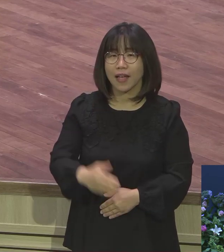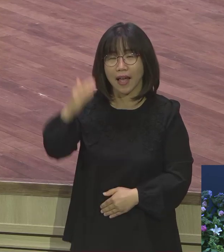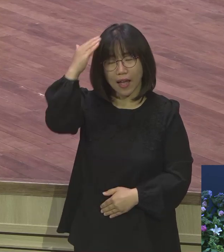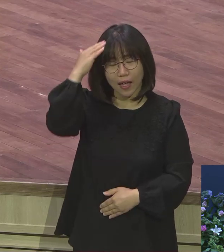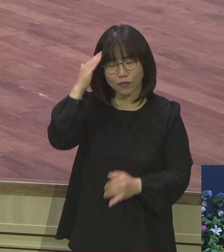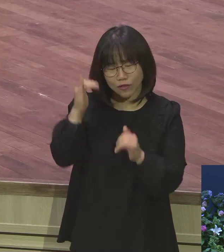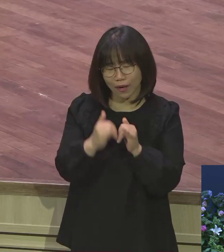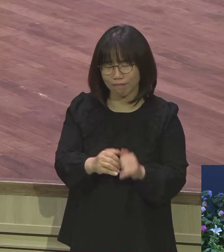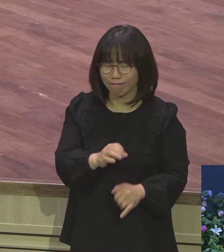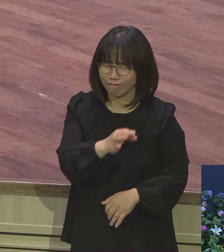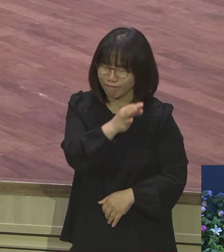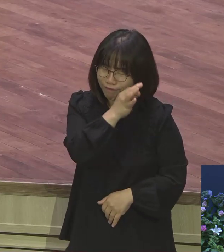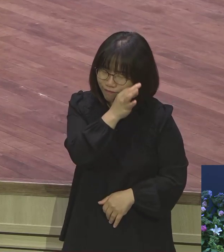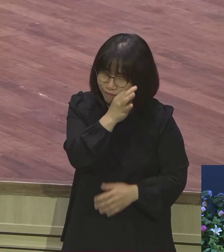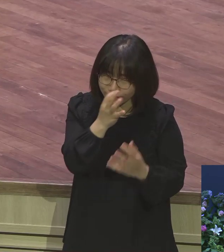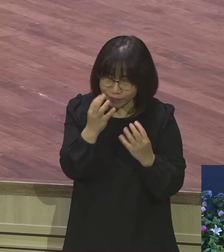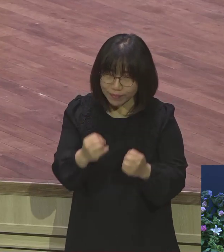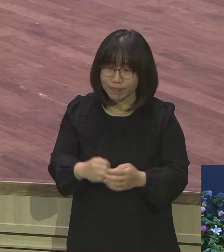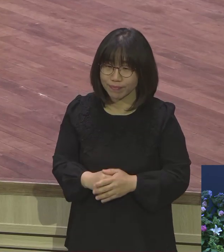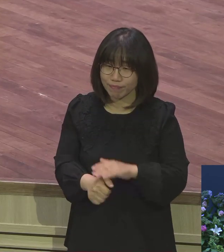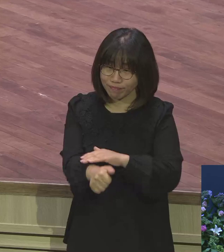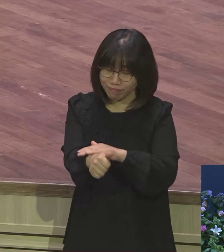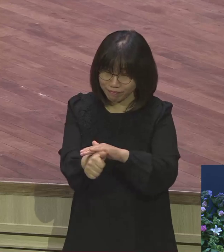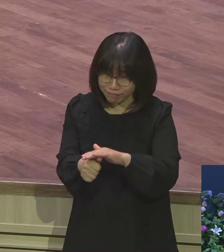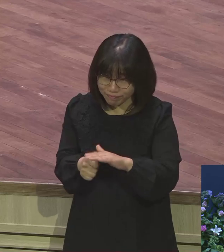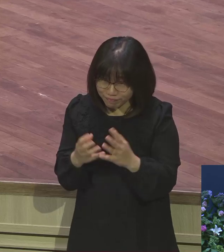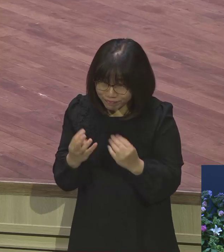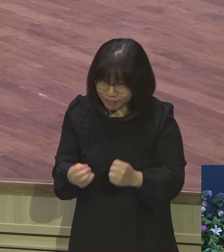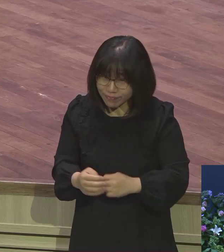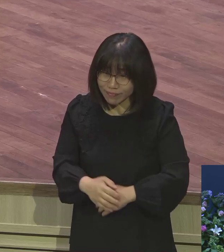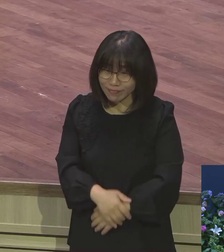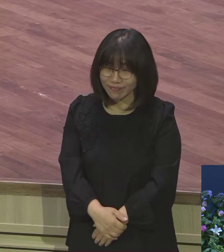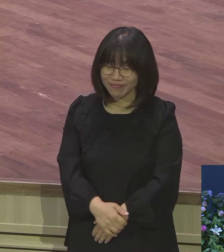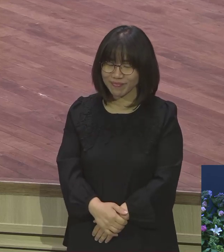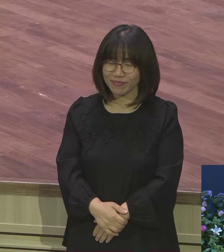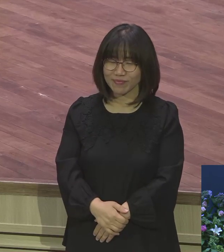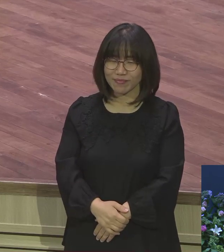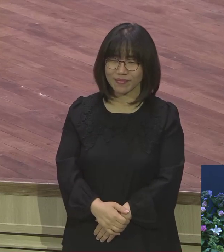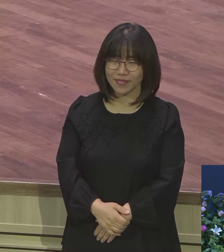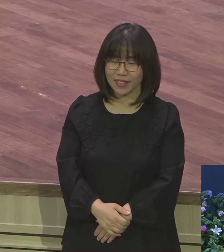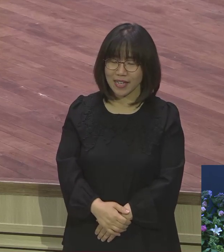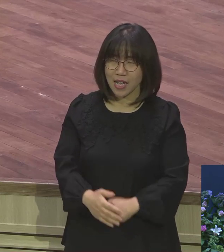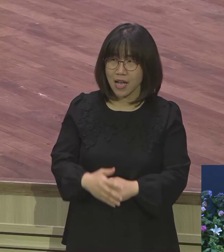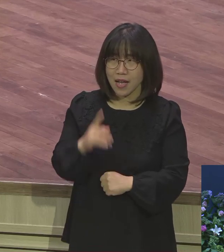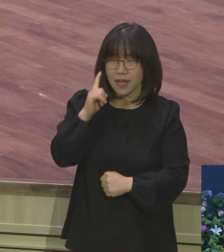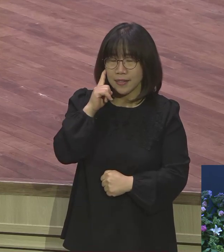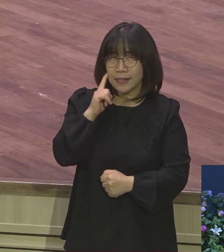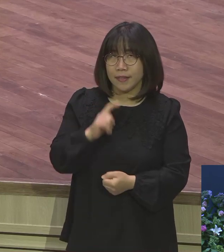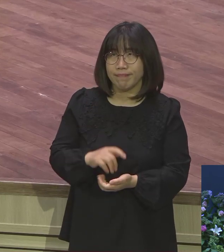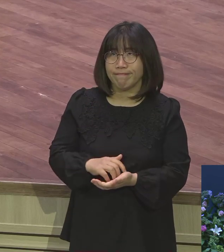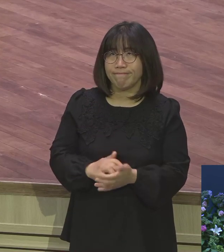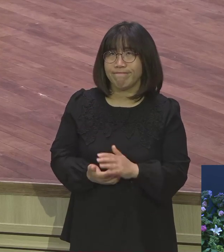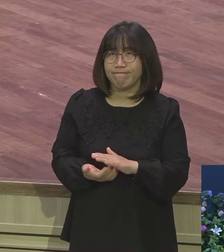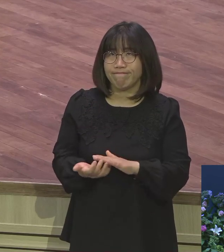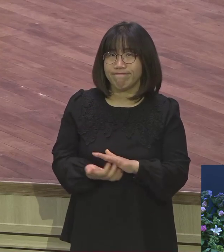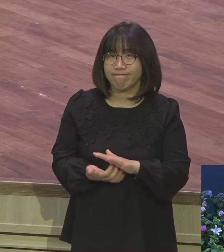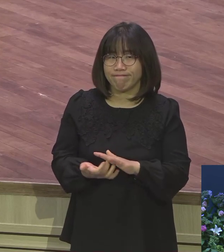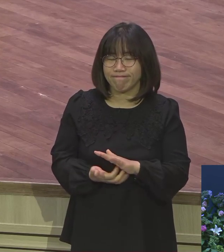자꾸 이렇게 생각을 많이 하다 보니까 안 되는 거예요.